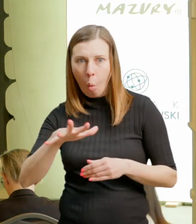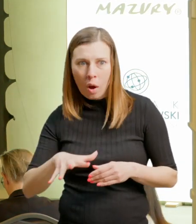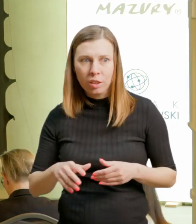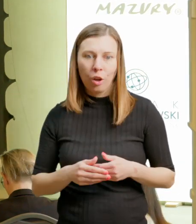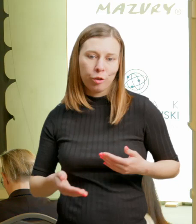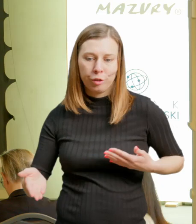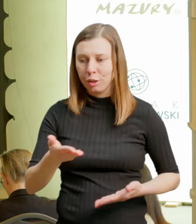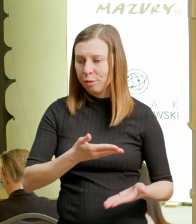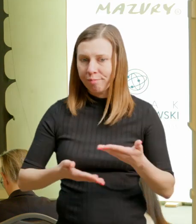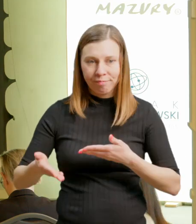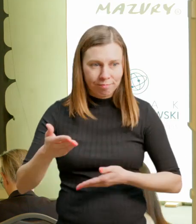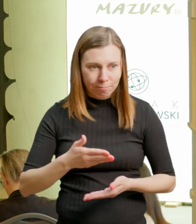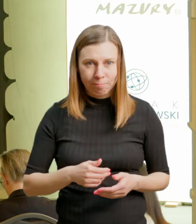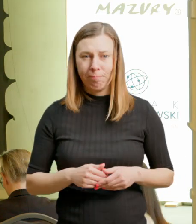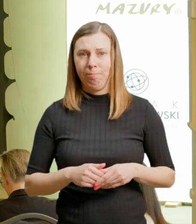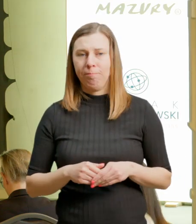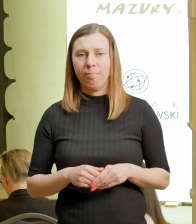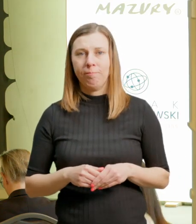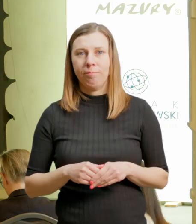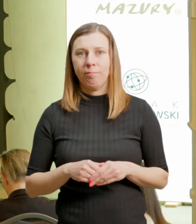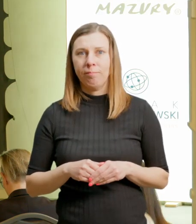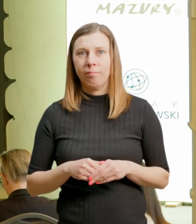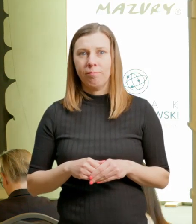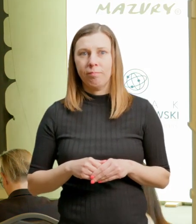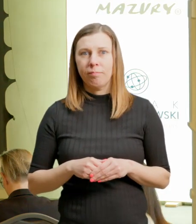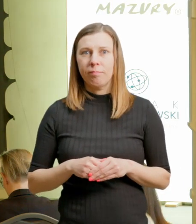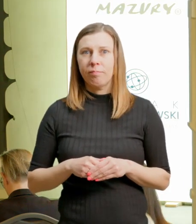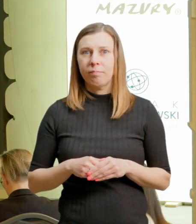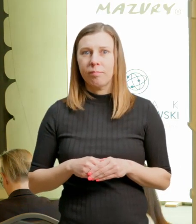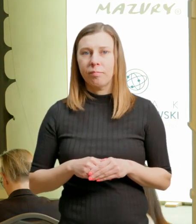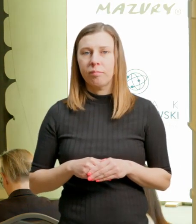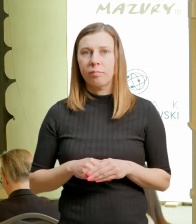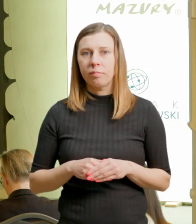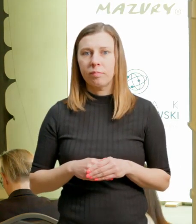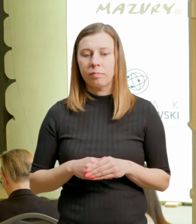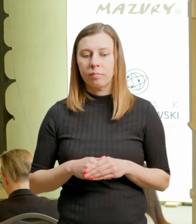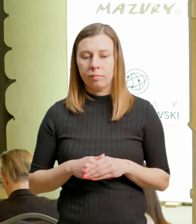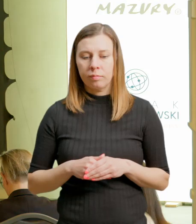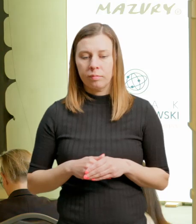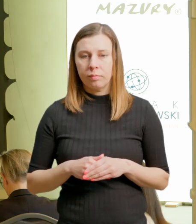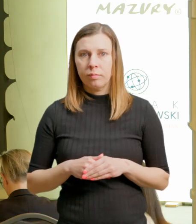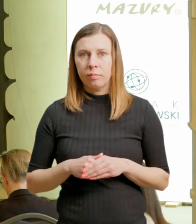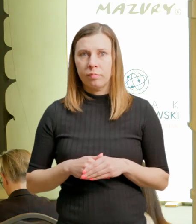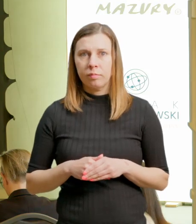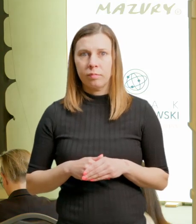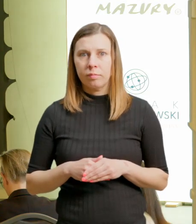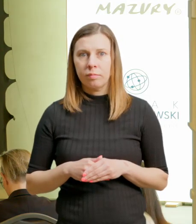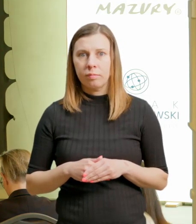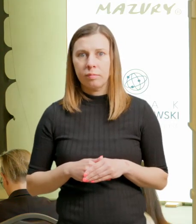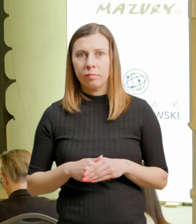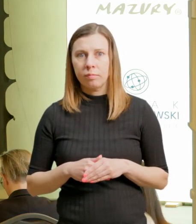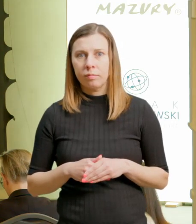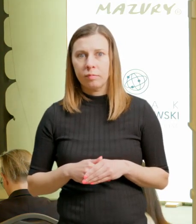Rozwój infrastruktury zewnętrznej, oczywiście zajęcia na świeżym powietrzu, tego oczekujemy, takiej aktywności podczas podróży.